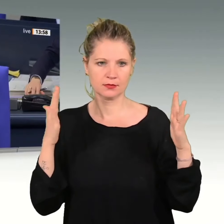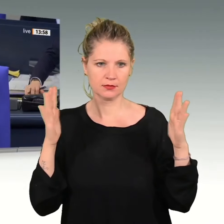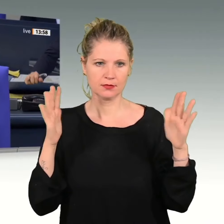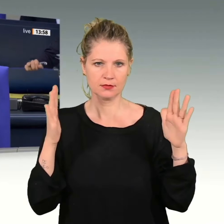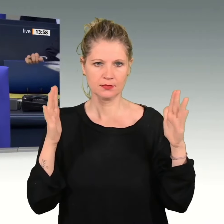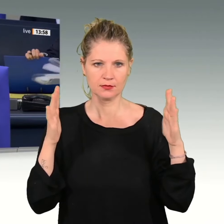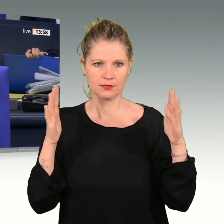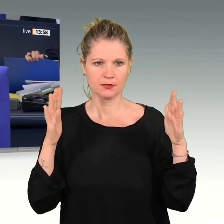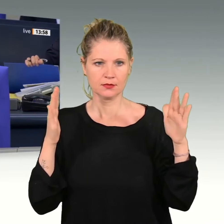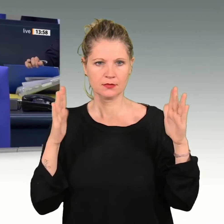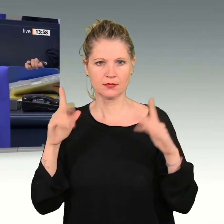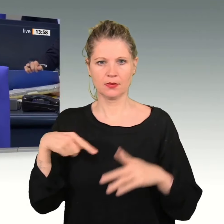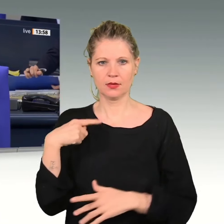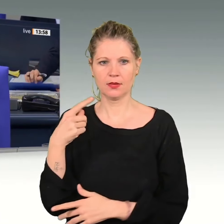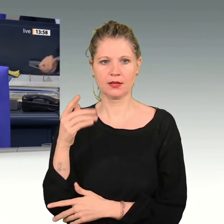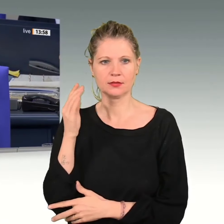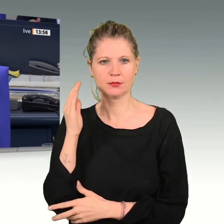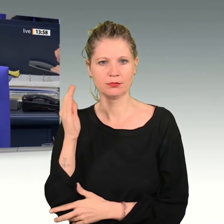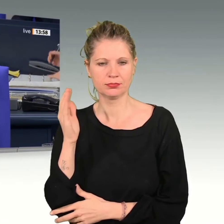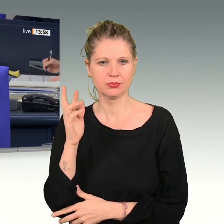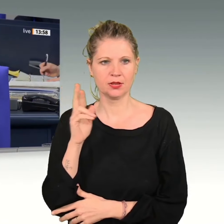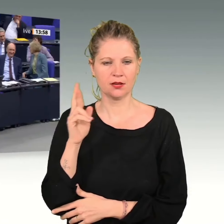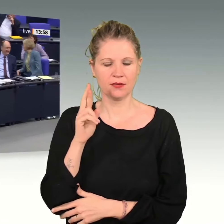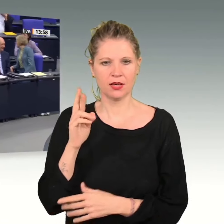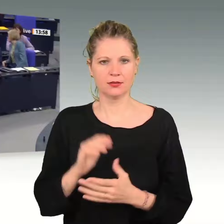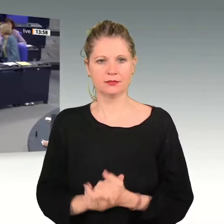Der Kollege Karl-Julius Kronenberg hat jetzt das Wort für die FDP-Fraktion.